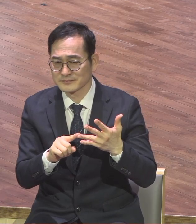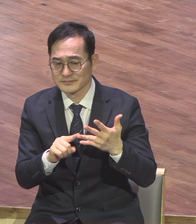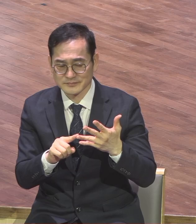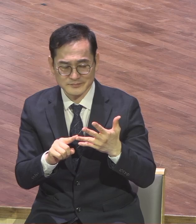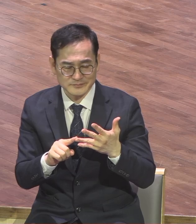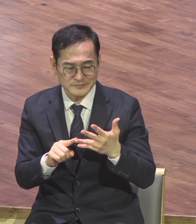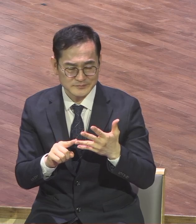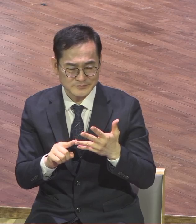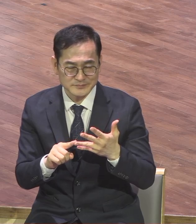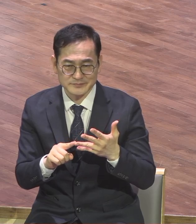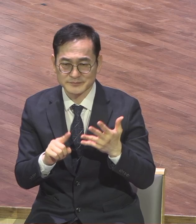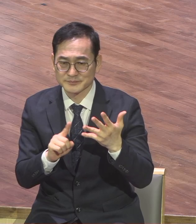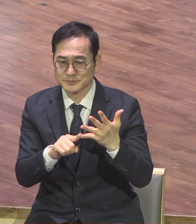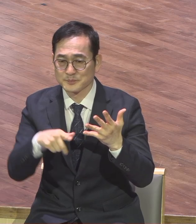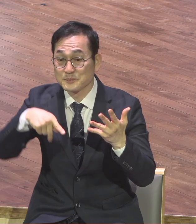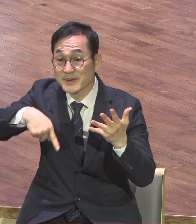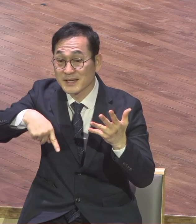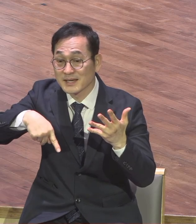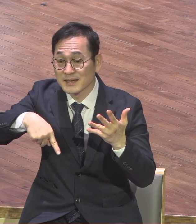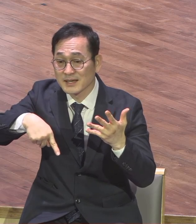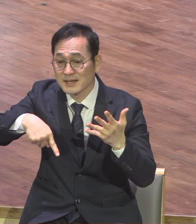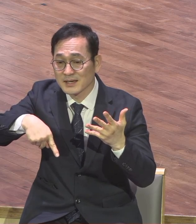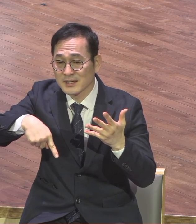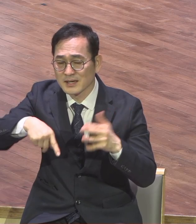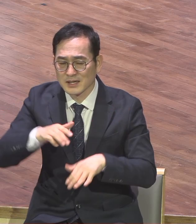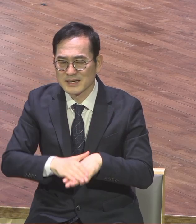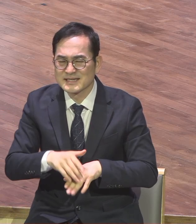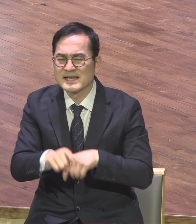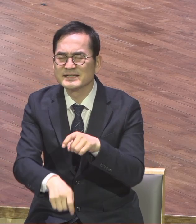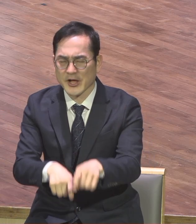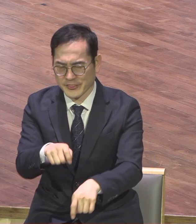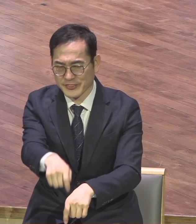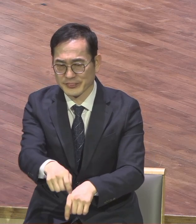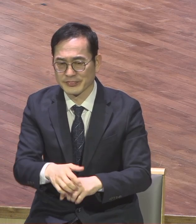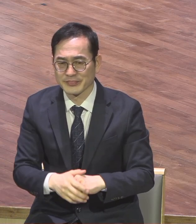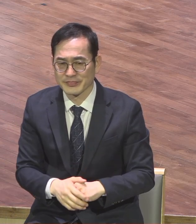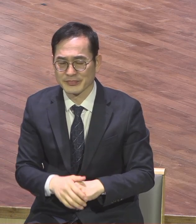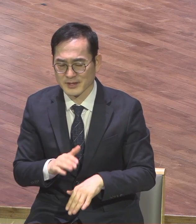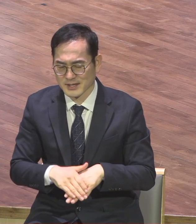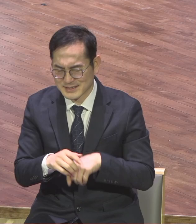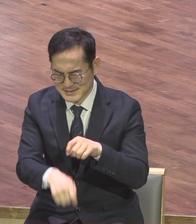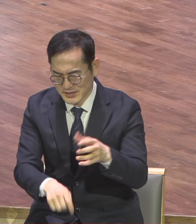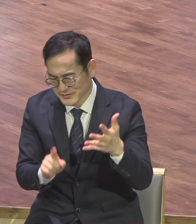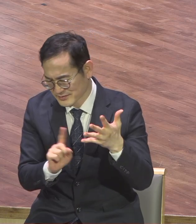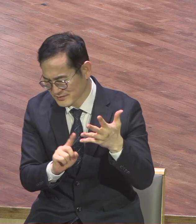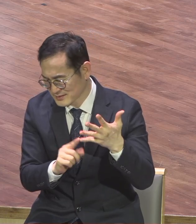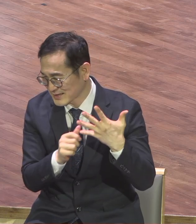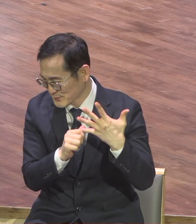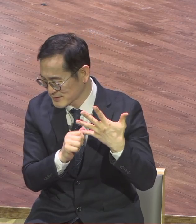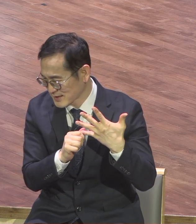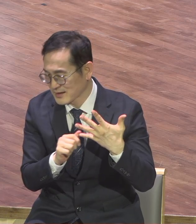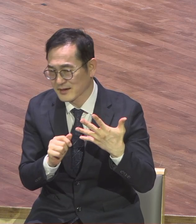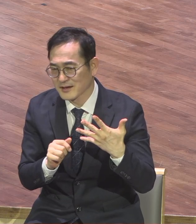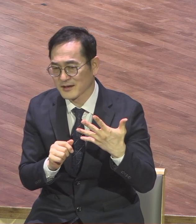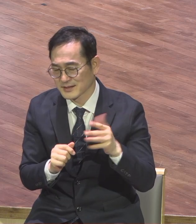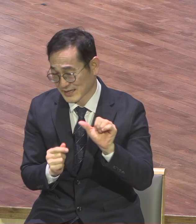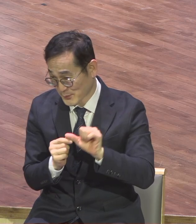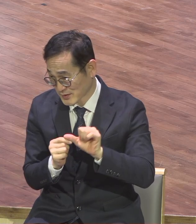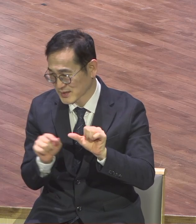실천입니다 이 마지막 이걸 강조하고 있어요 이 사장에서부터 이 사도 바울은 이런